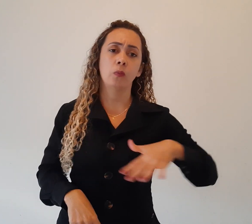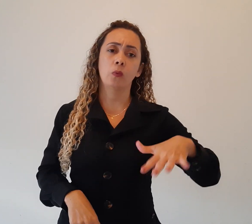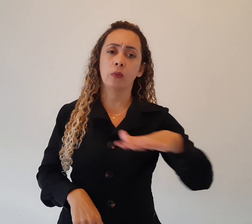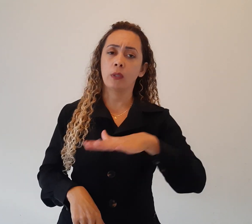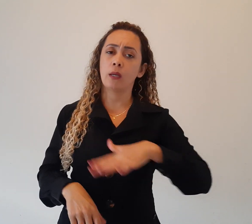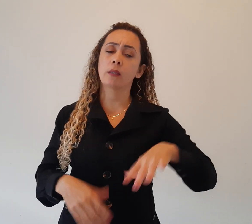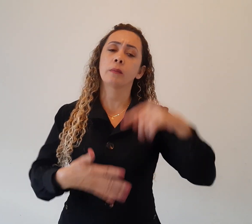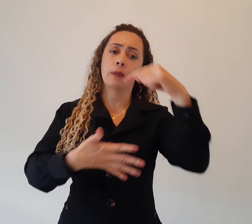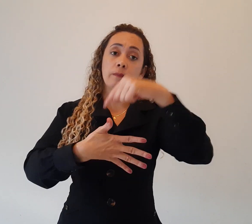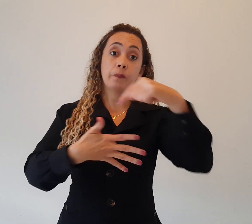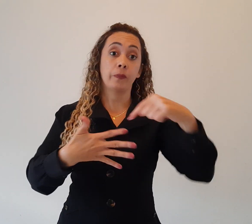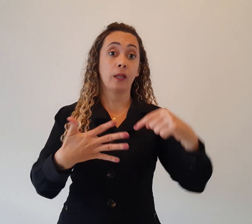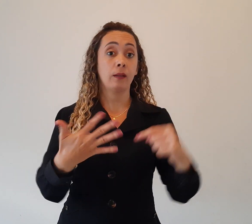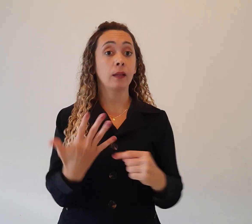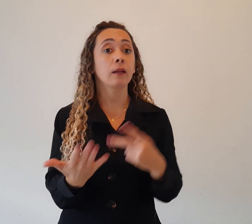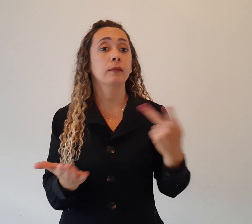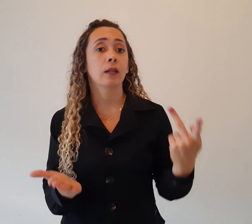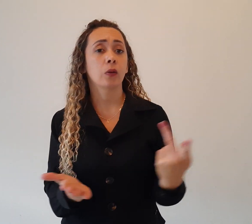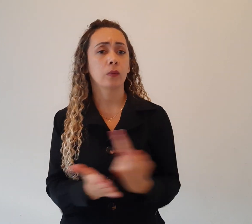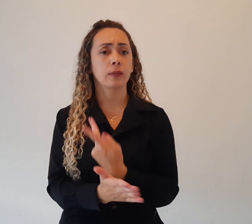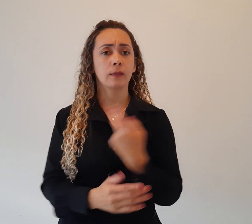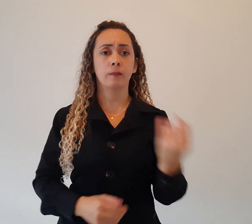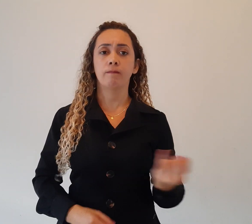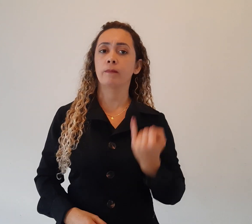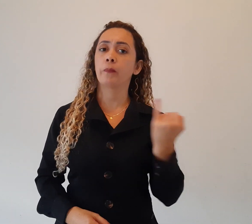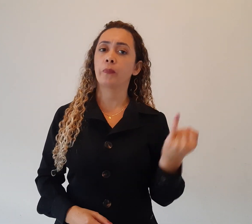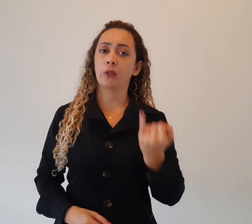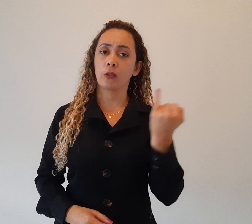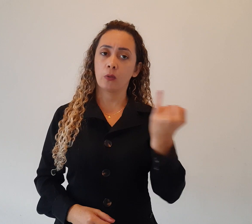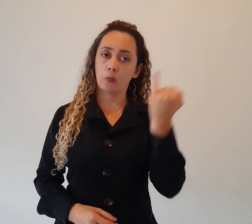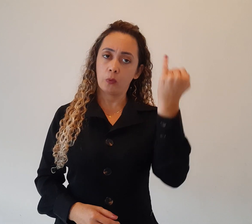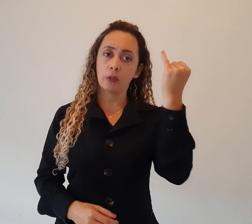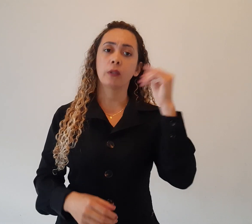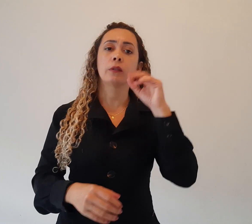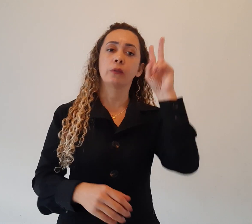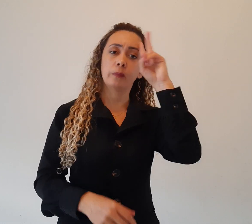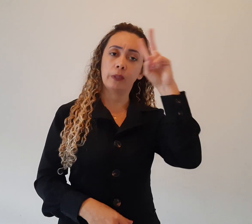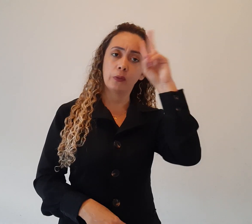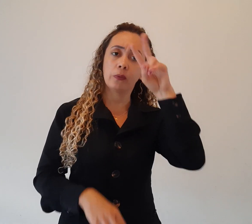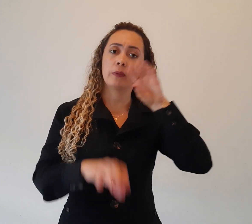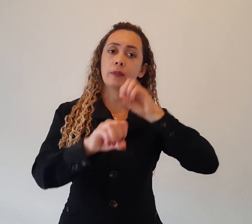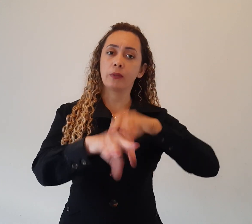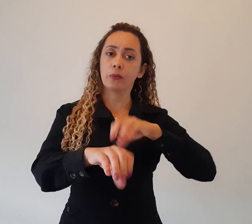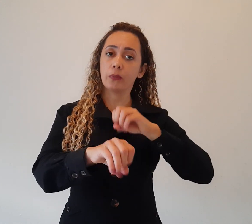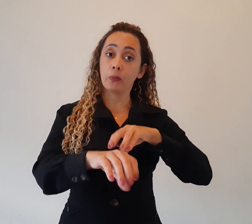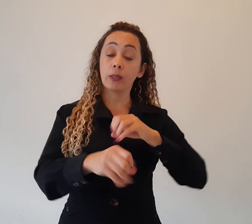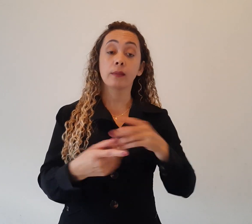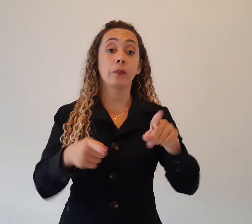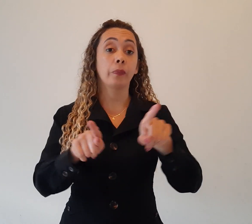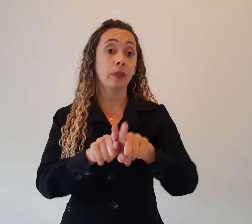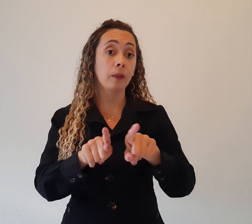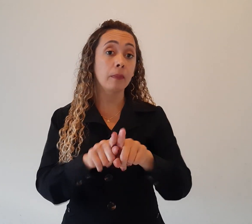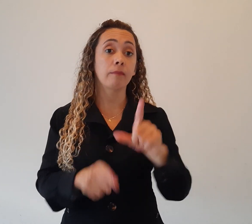acontecimentos relevantes e importantes para a história da educação. Também temos como objetivo